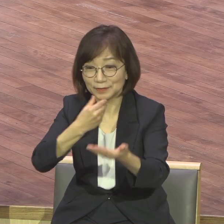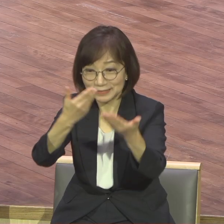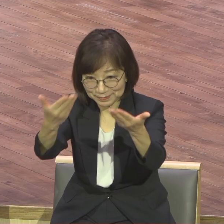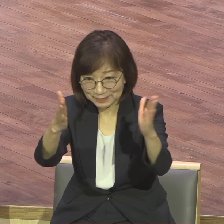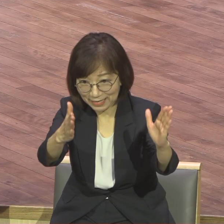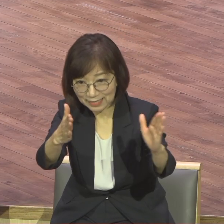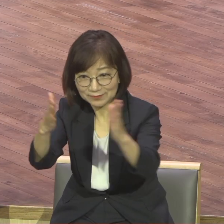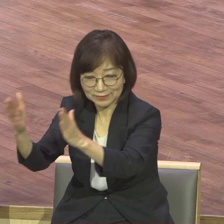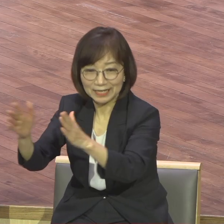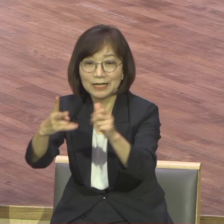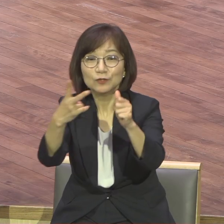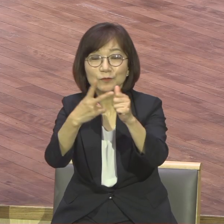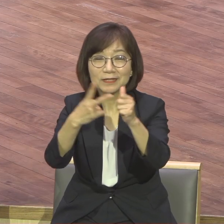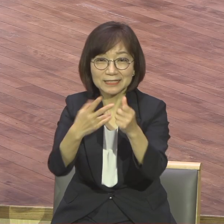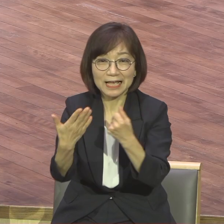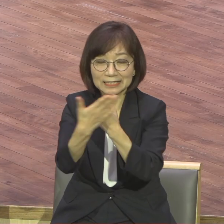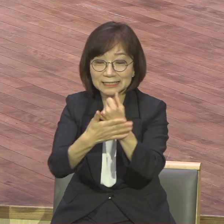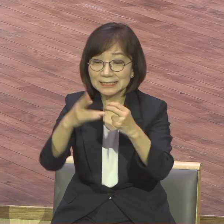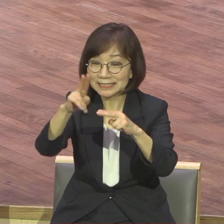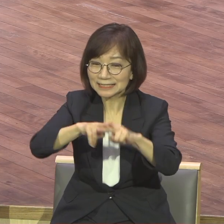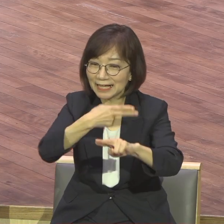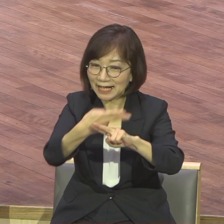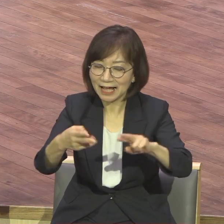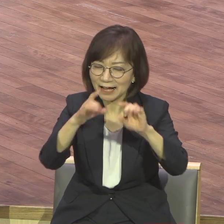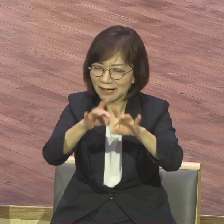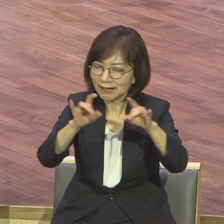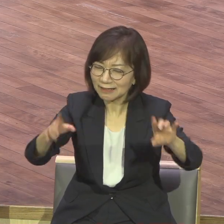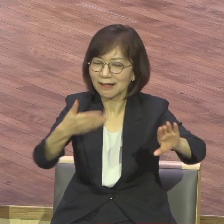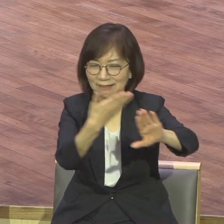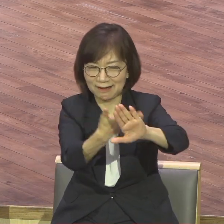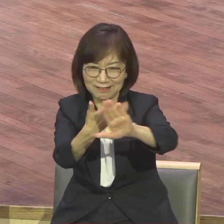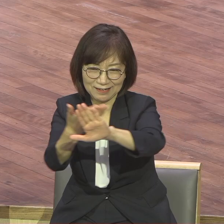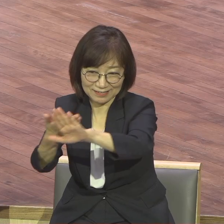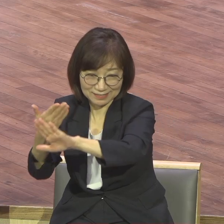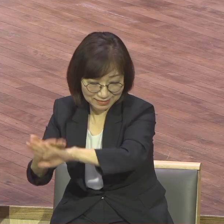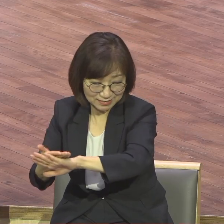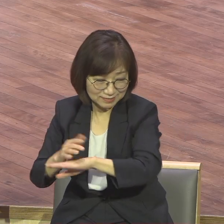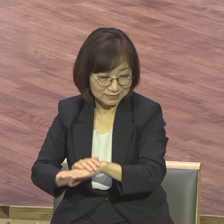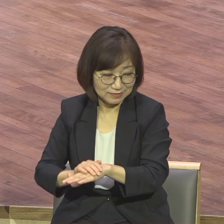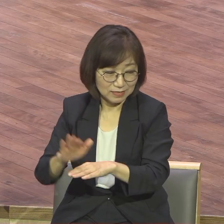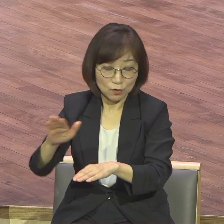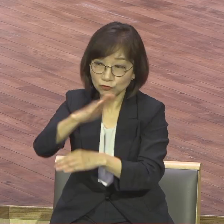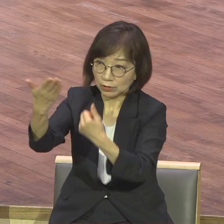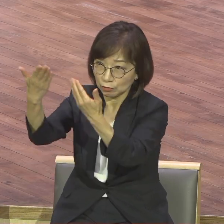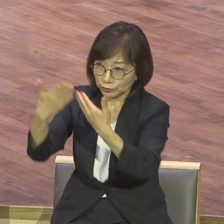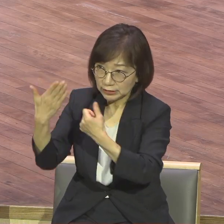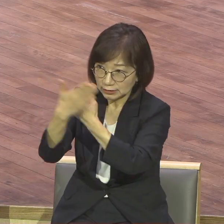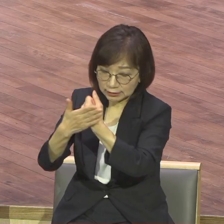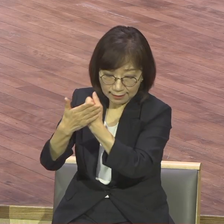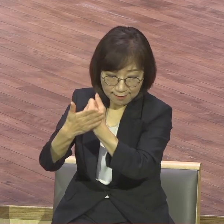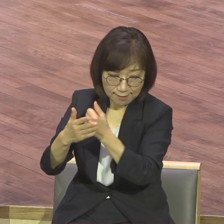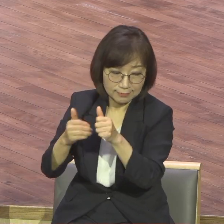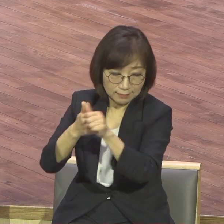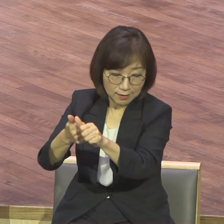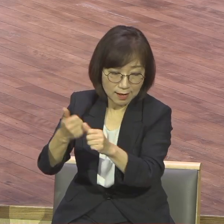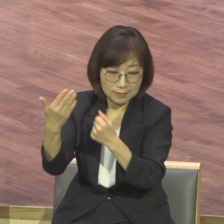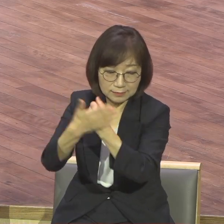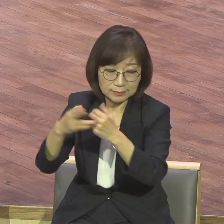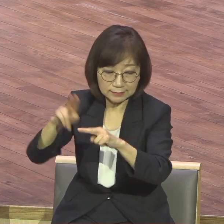은사입니다 6절 봅니다 우리에게 주신 은혜대로 받은 은사가 각각 다르니 혹 예언이면